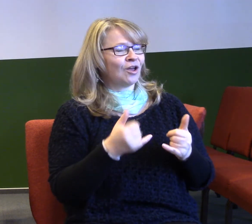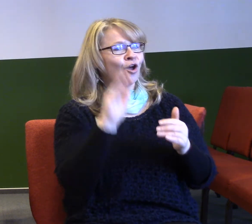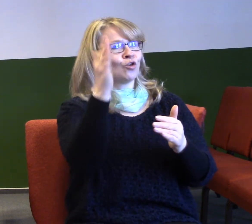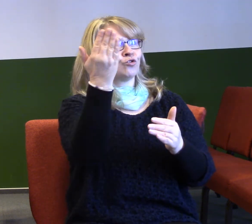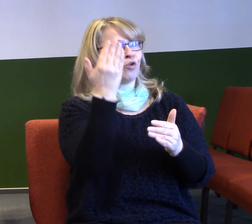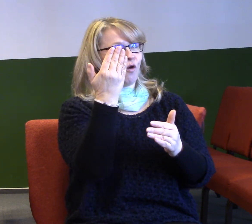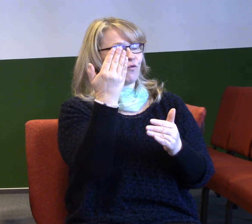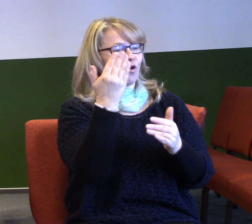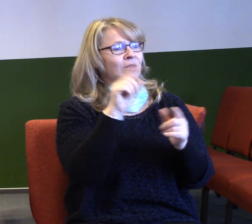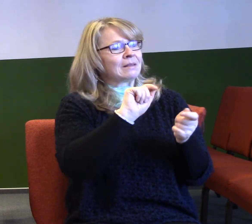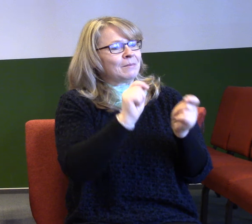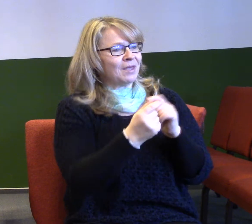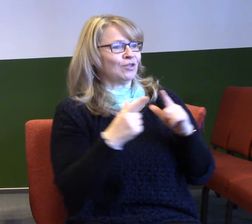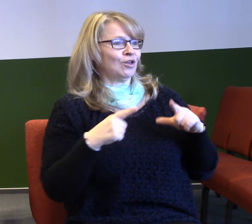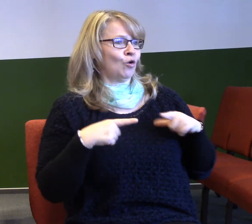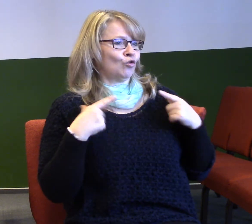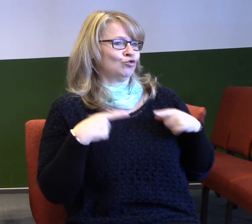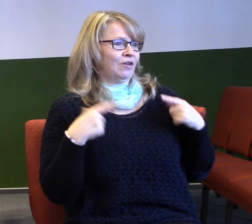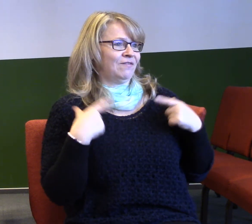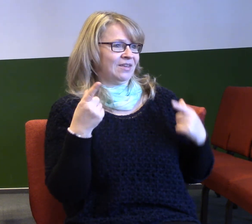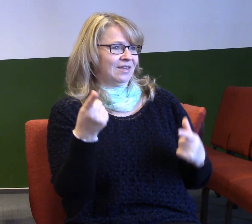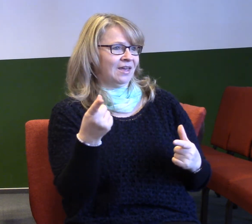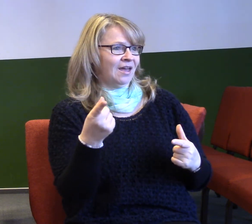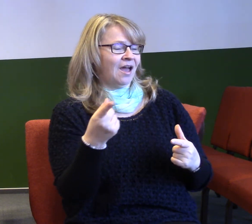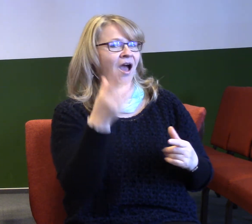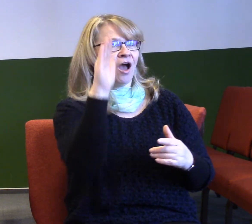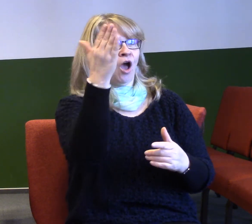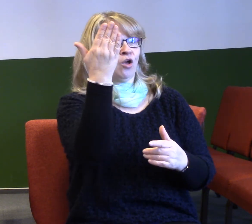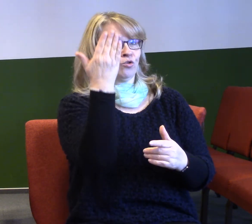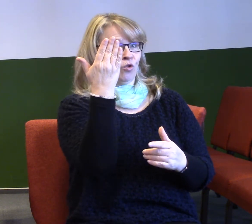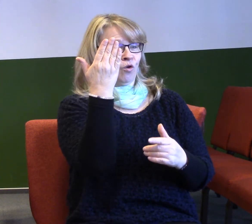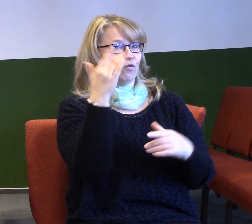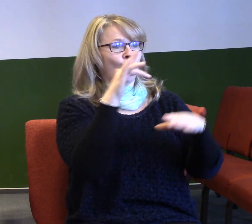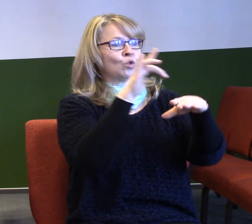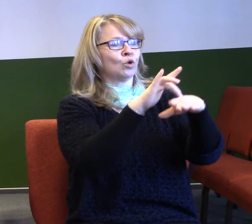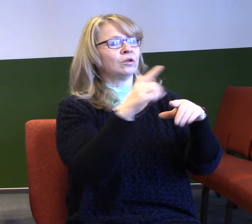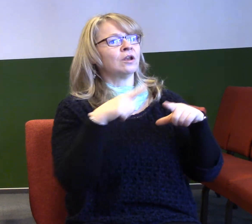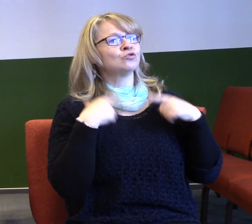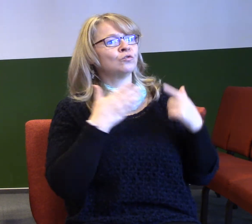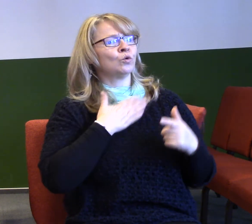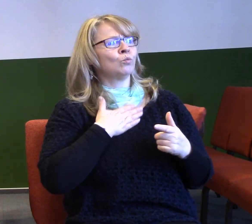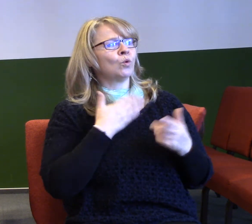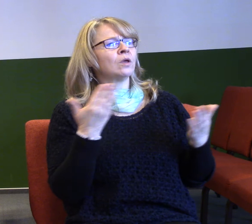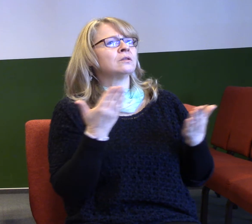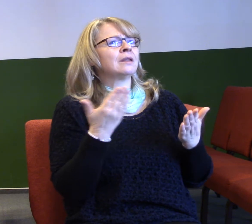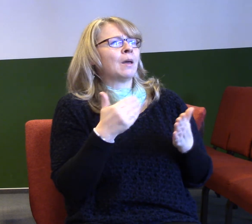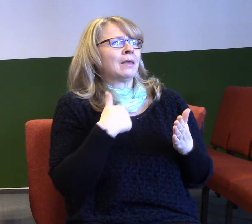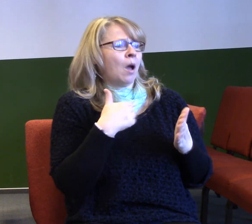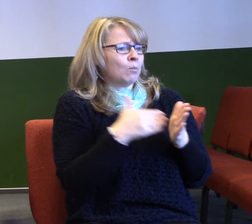stane živým a že tvoje slovo se dotkne oblasti našich životů, kde to potřebujeme. Prosímme tě, ať se tvoje